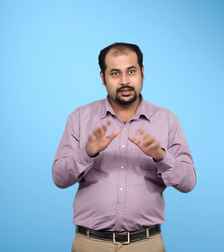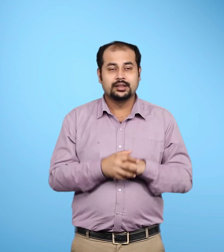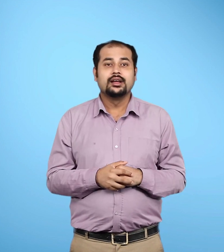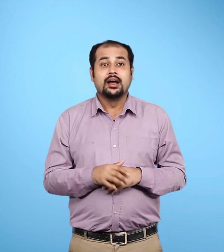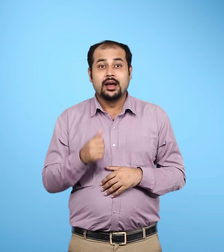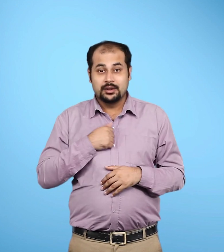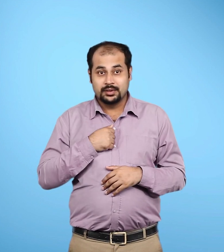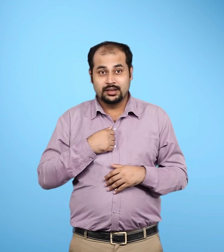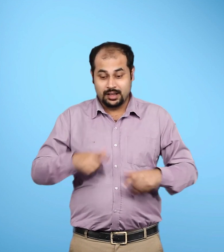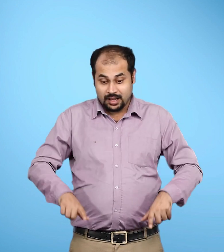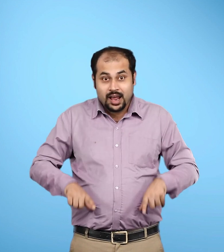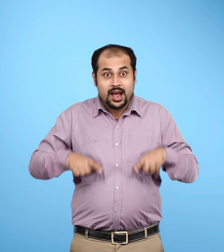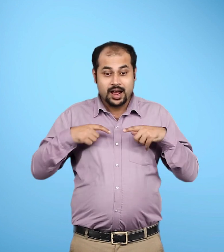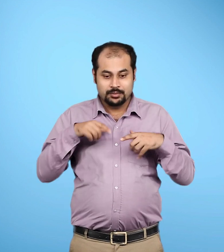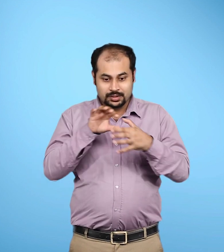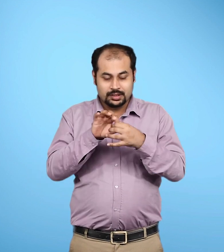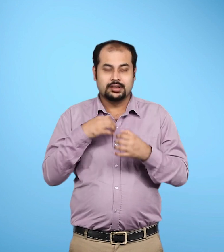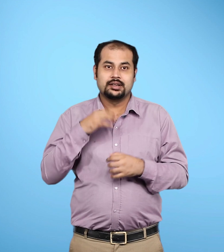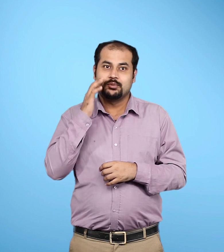जो हमारे जीवन के लिए आवश्चक है